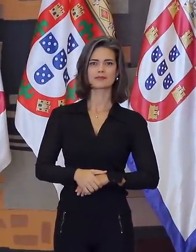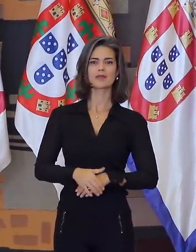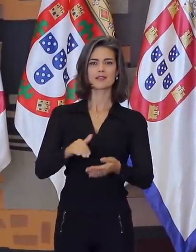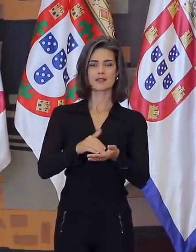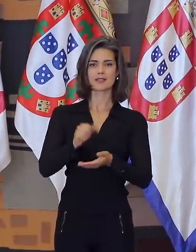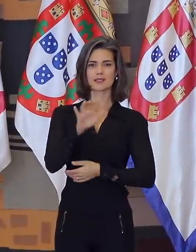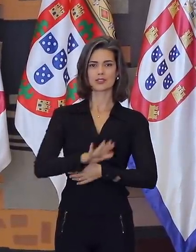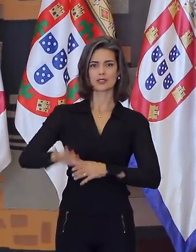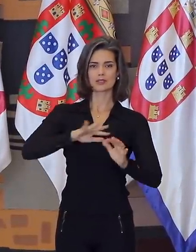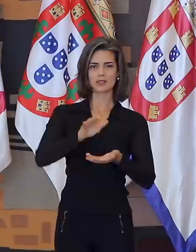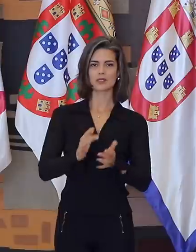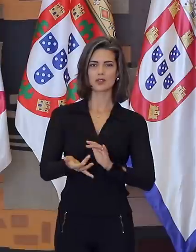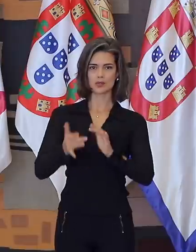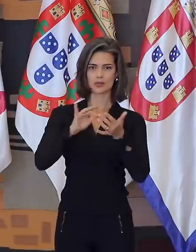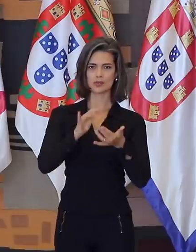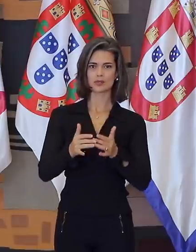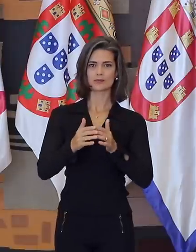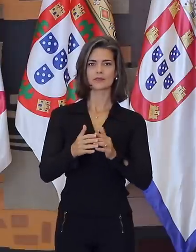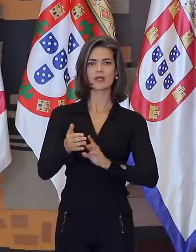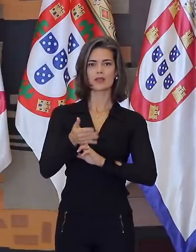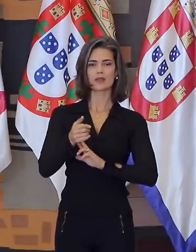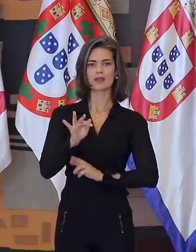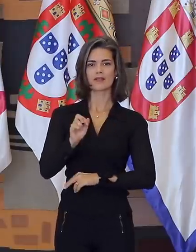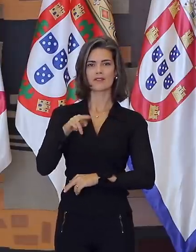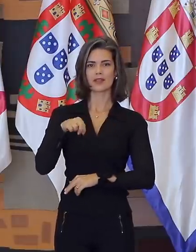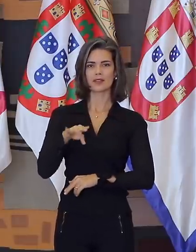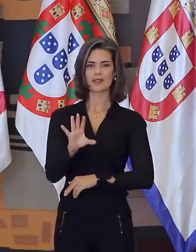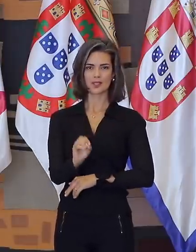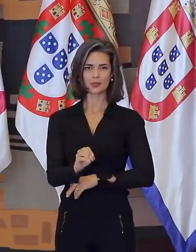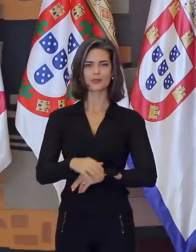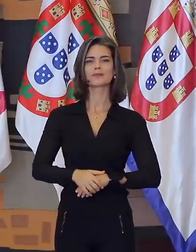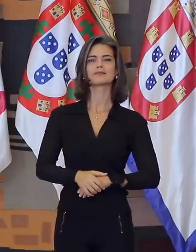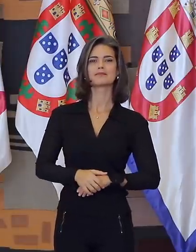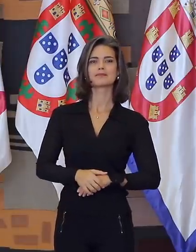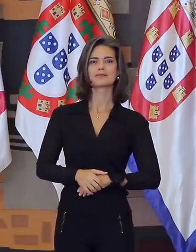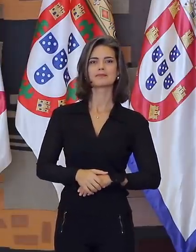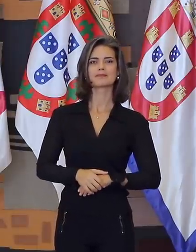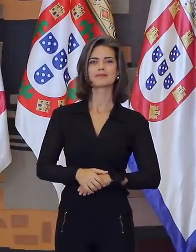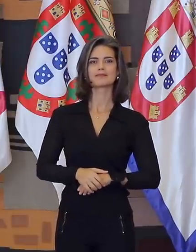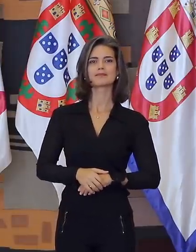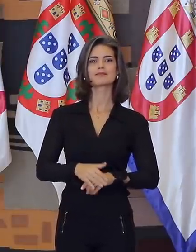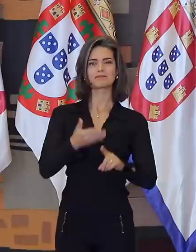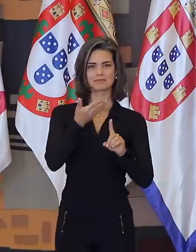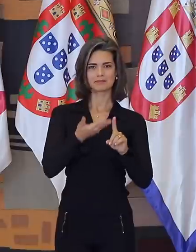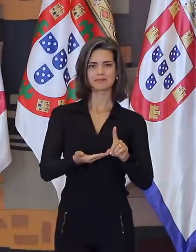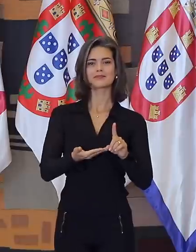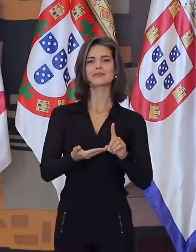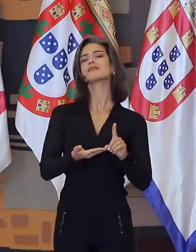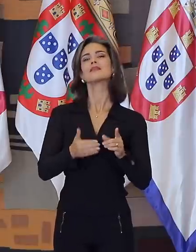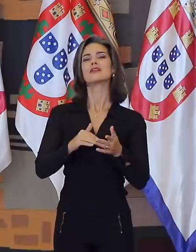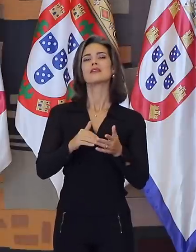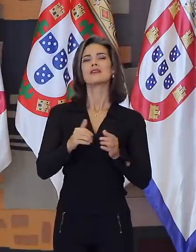Secretário-Geral das Relações Exteriores, Embaixador Fernando Simas Magalhães. Senhora Diretora-Geral do Instituto Rio